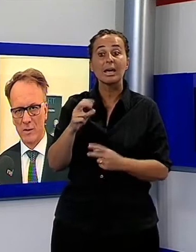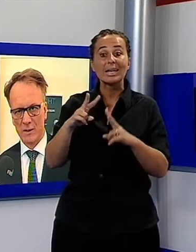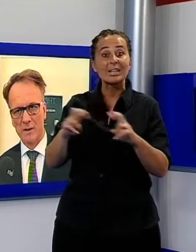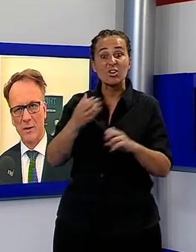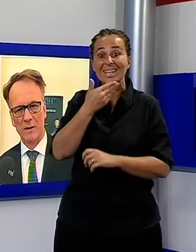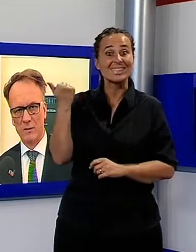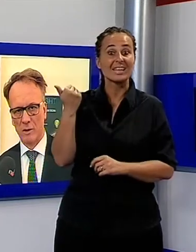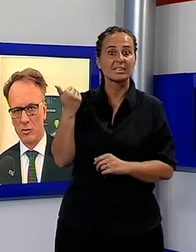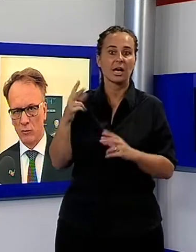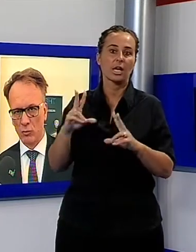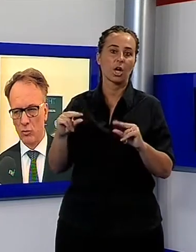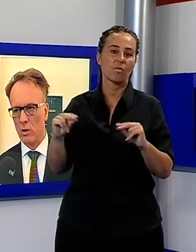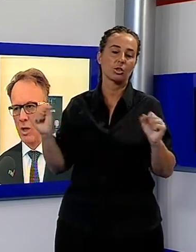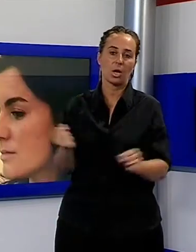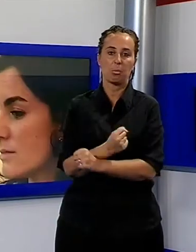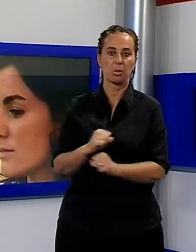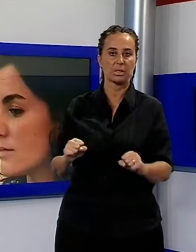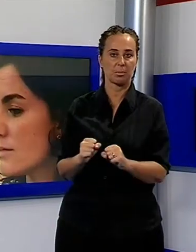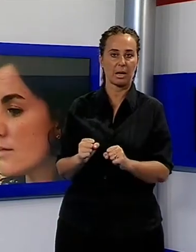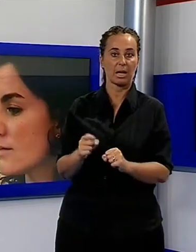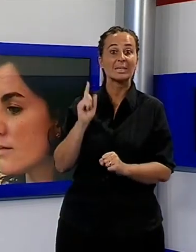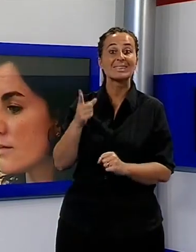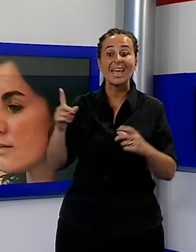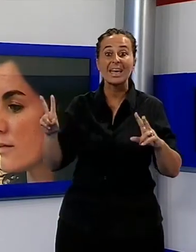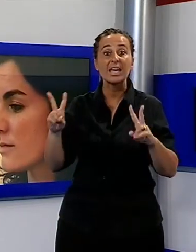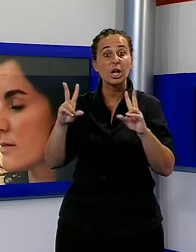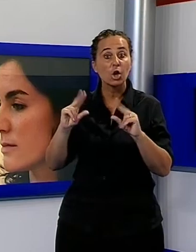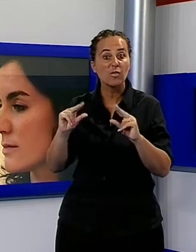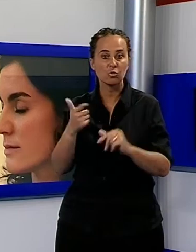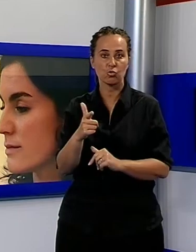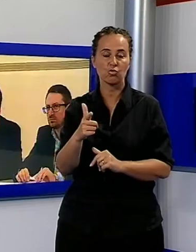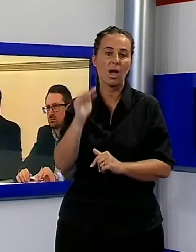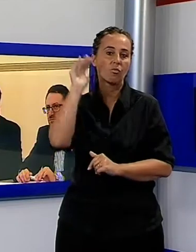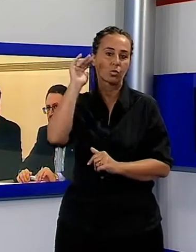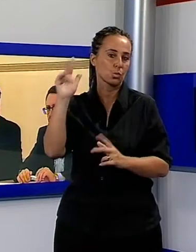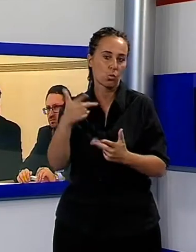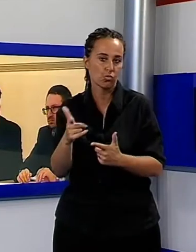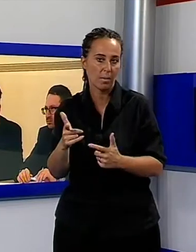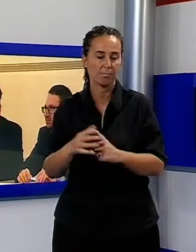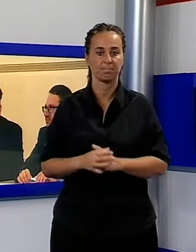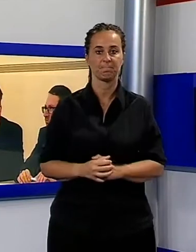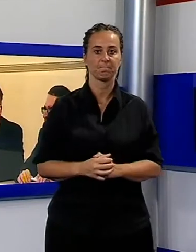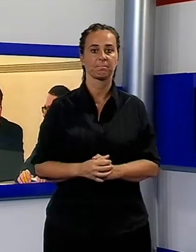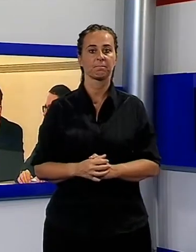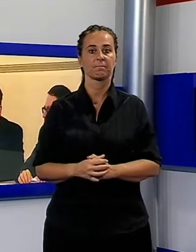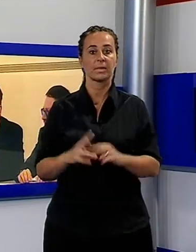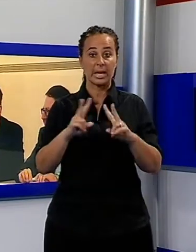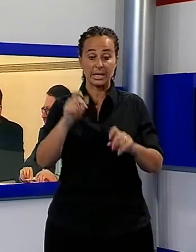e senza innovazione non c'è futuro. Il programma che vede la partecipazione di ricercatori da tutta Italia, enti e aziende locali